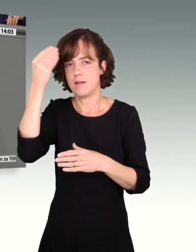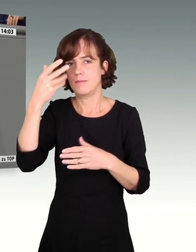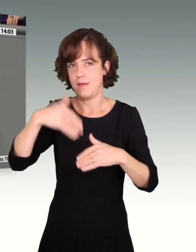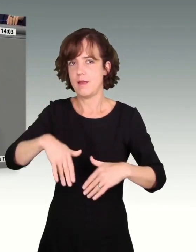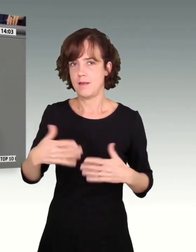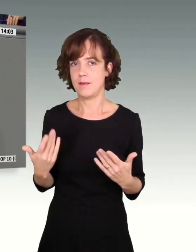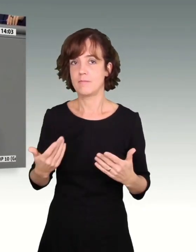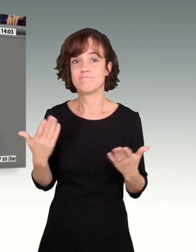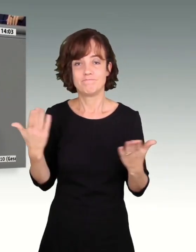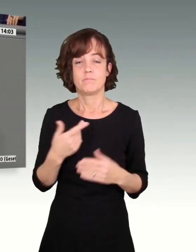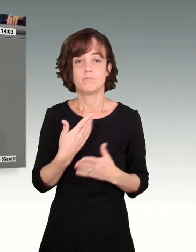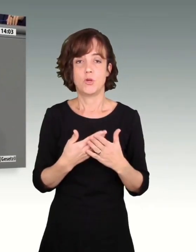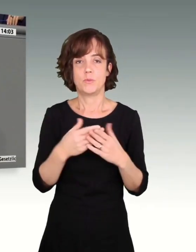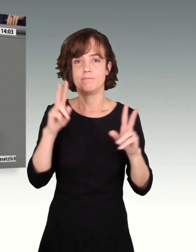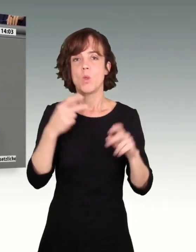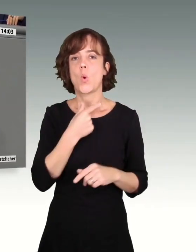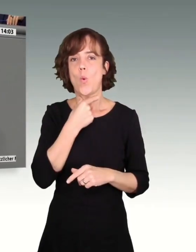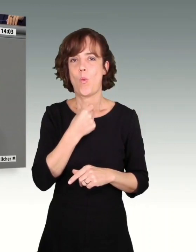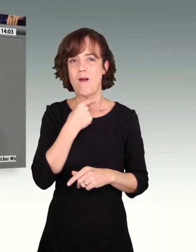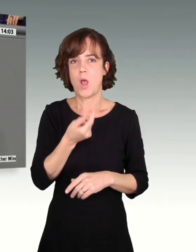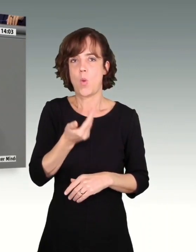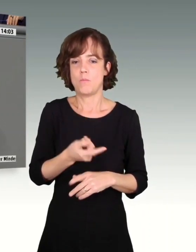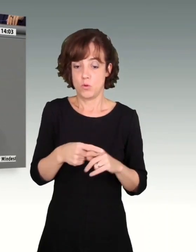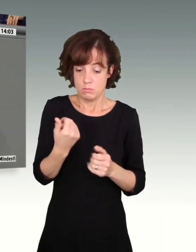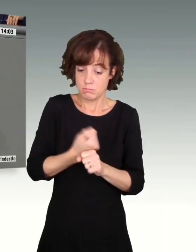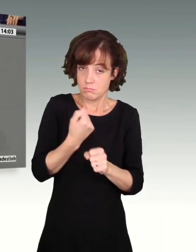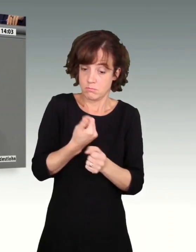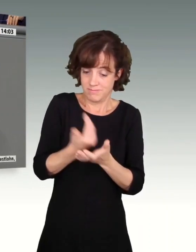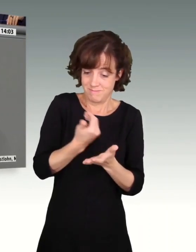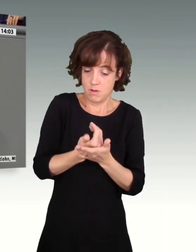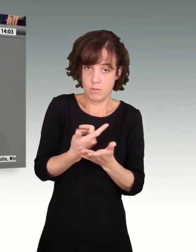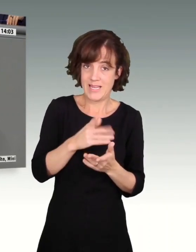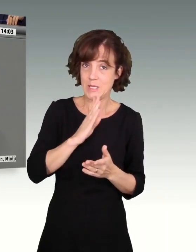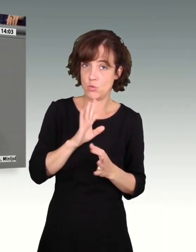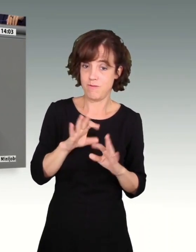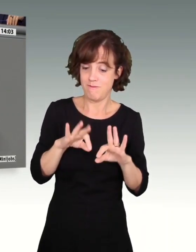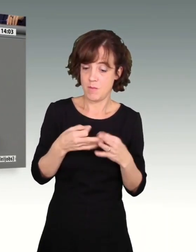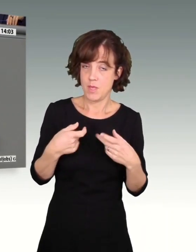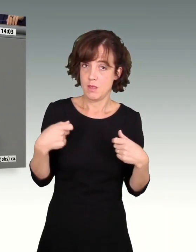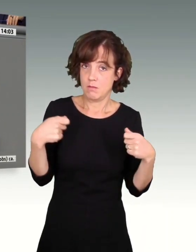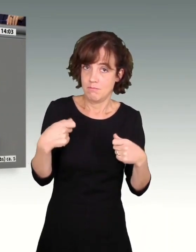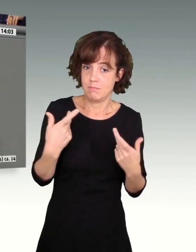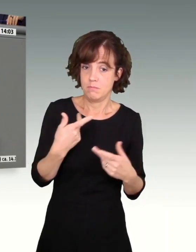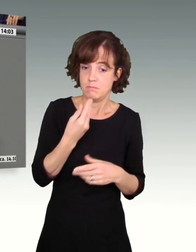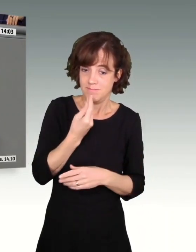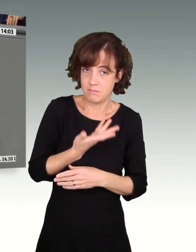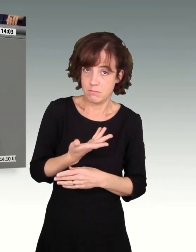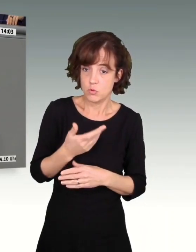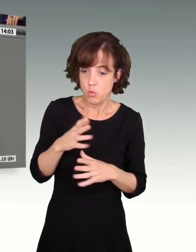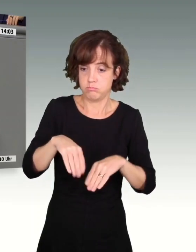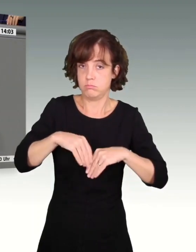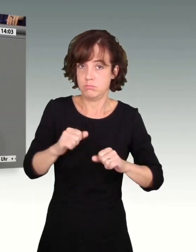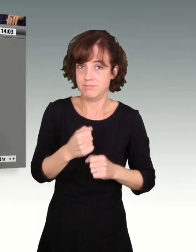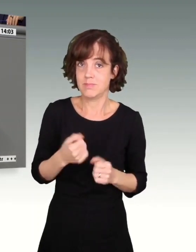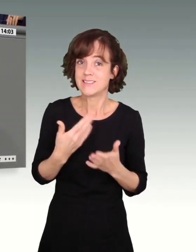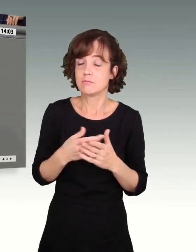Hungerlöhne, von denen niemand leben kann, von denen niemand eine Familie über die Runden bringen kann, dass das jedenfalls inakzeptabel